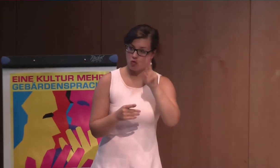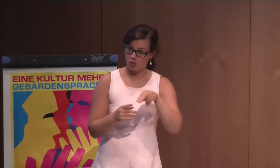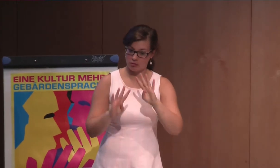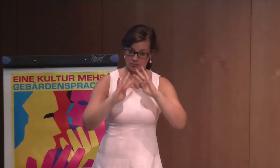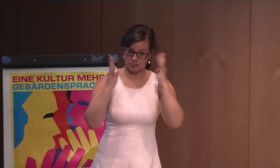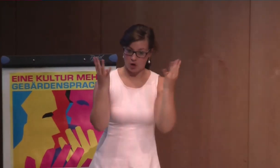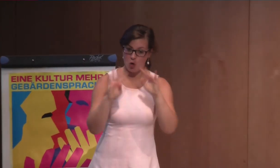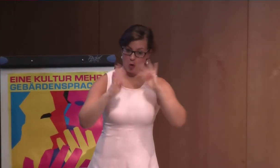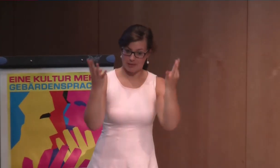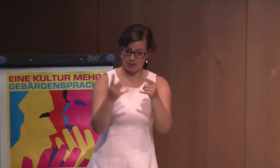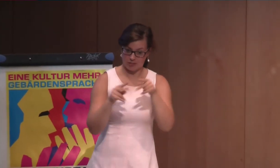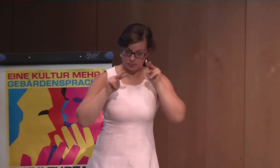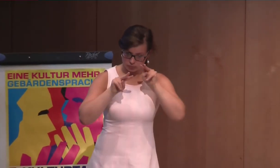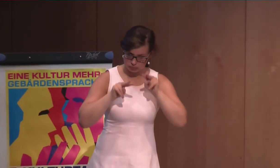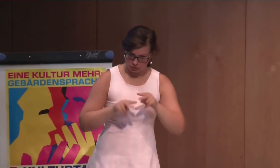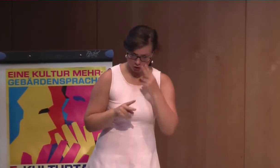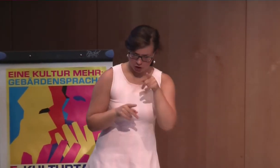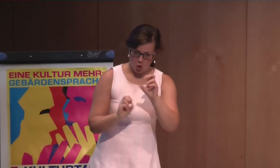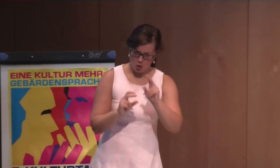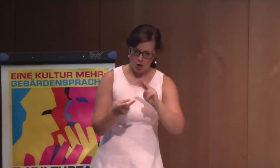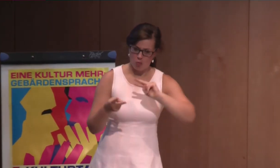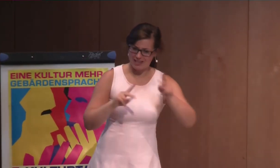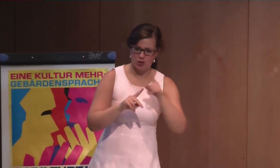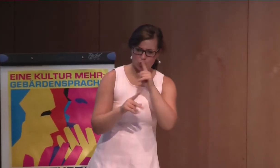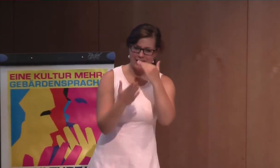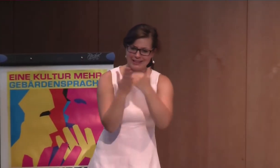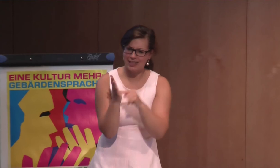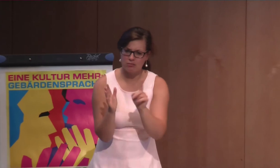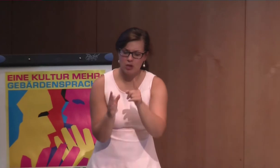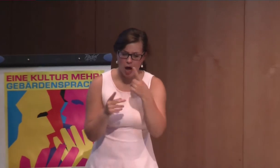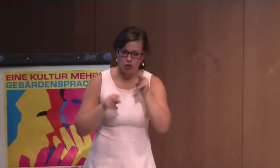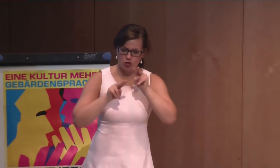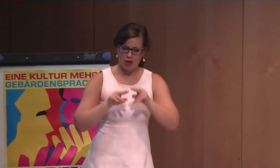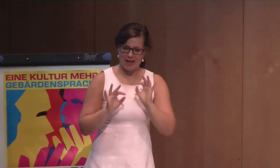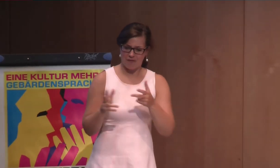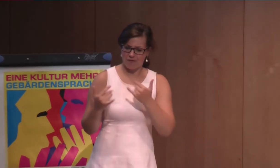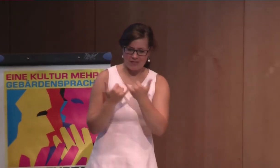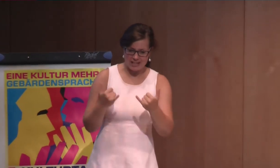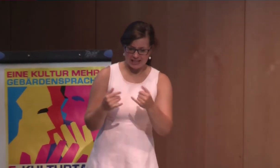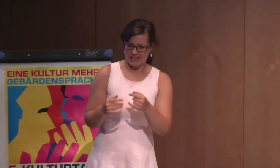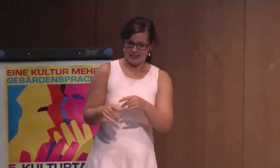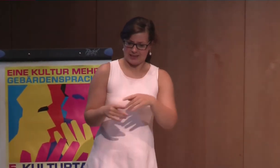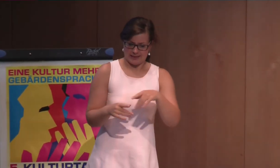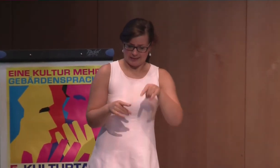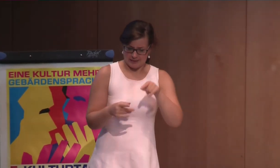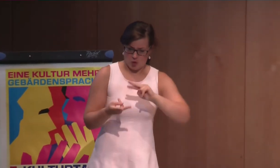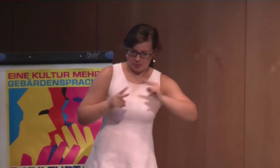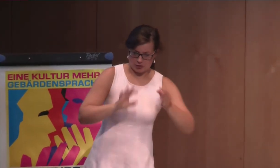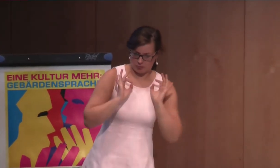dass wir auch in Genf die Europäische Kommission hatten, die gesagt haben, die Gesetze müssen umgesetzt werden und aber auch vorher